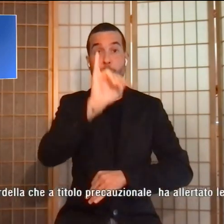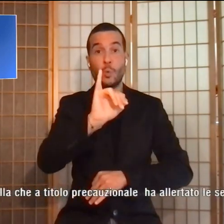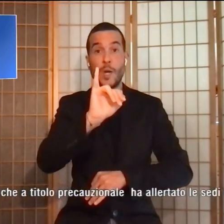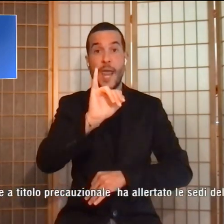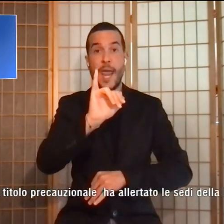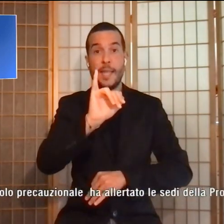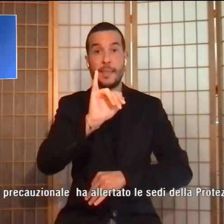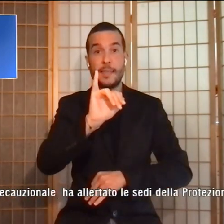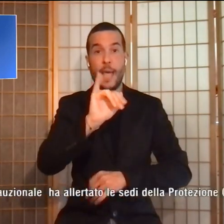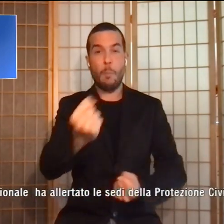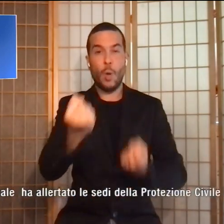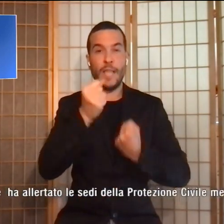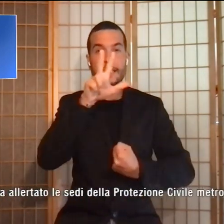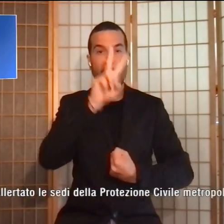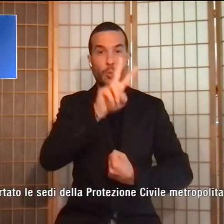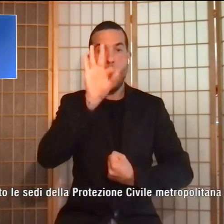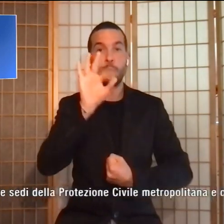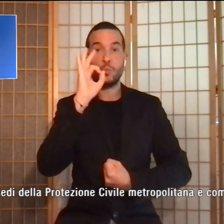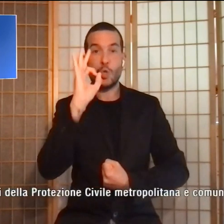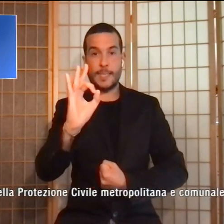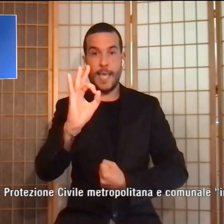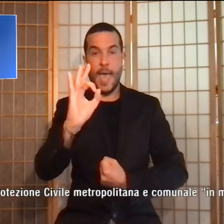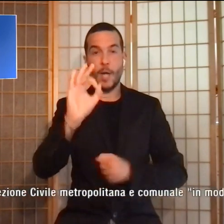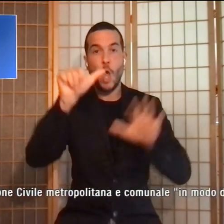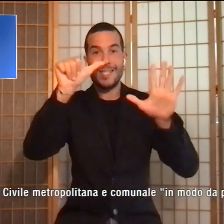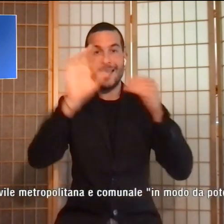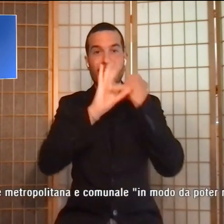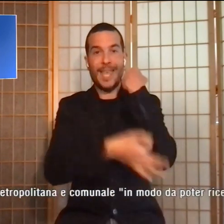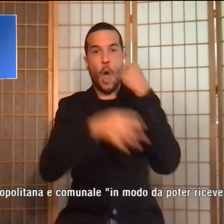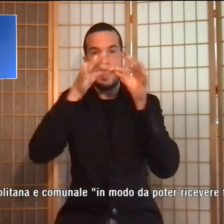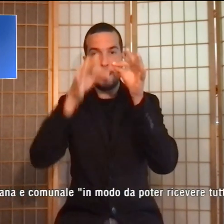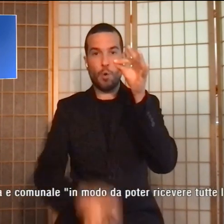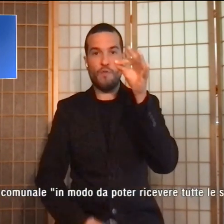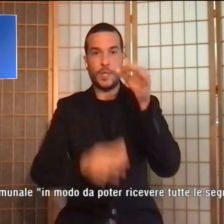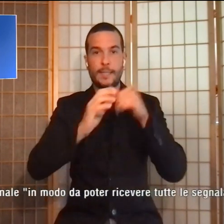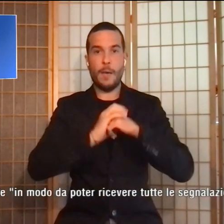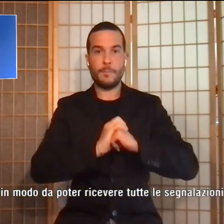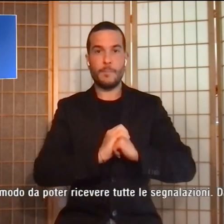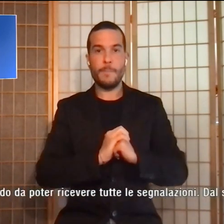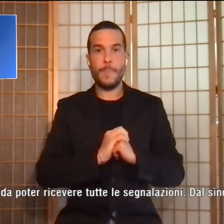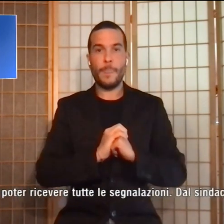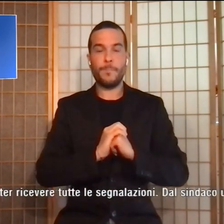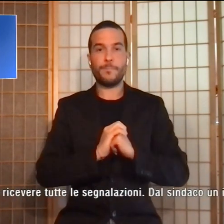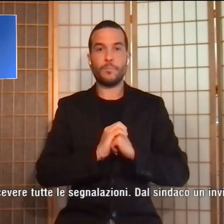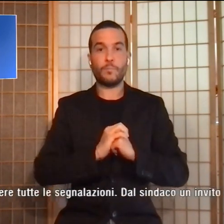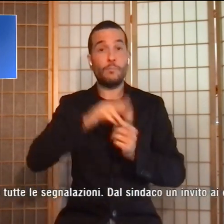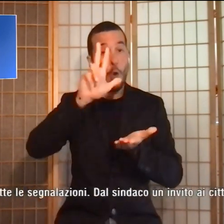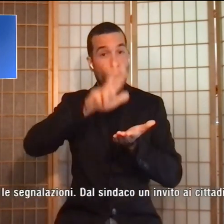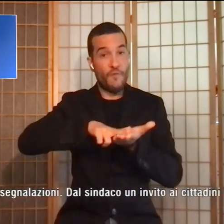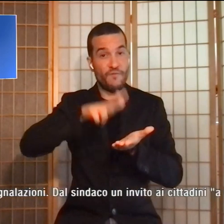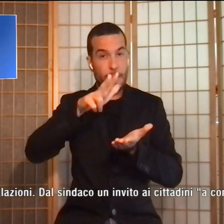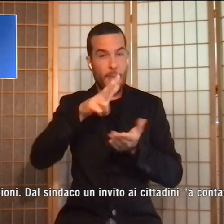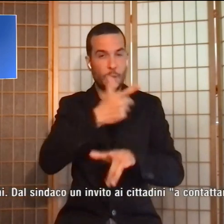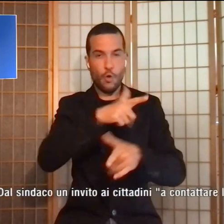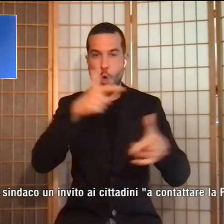2.0 a 6 chilometri di profondità. È confermata l'assenza di danni a persone o